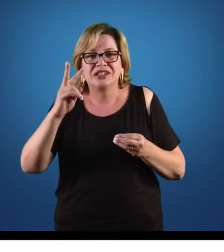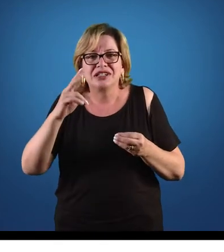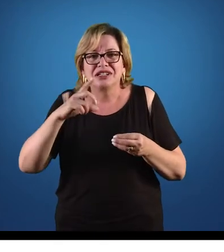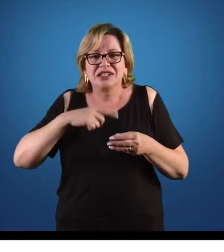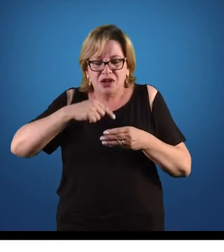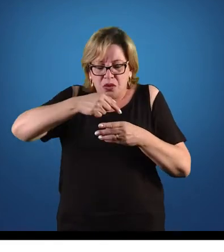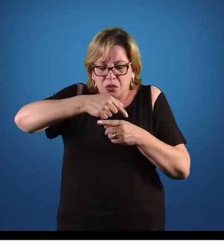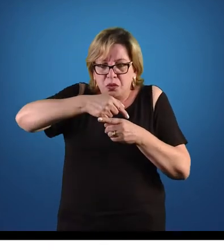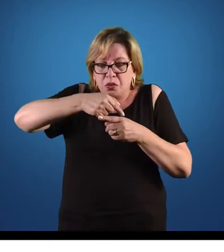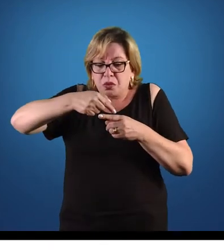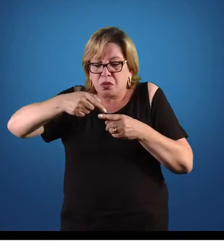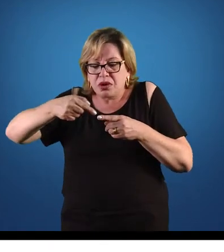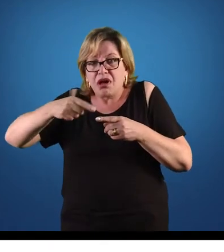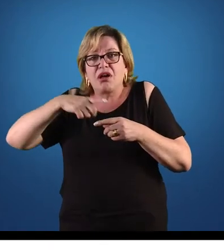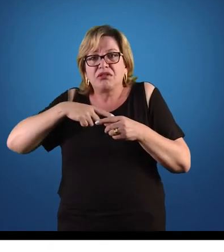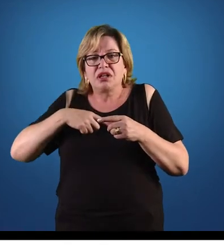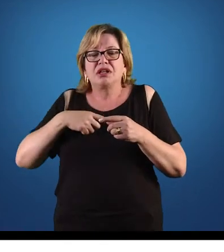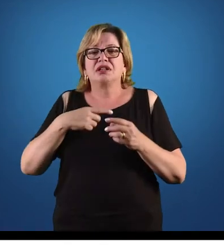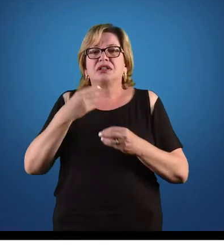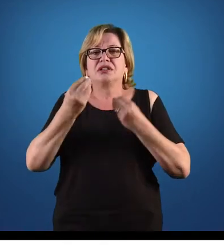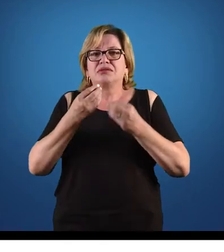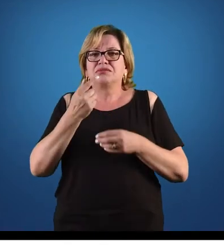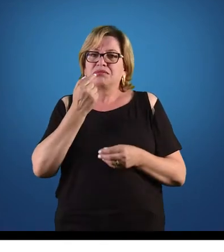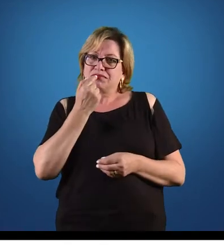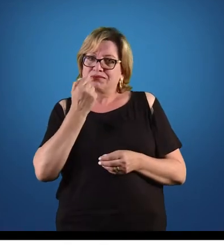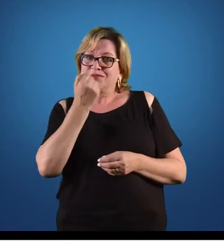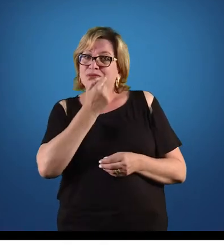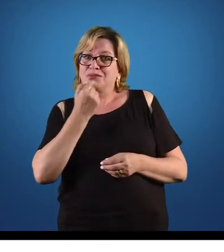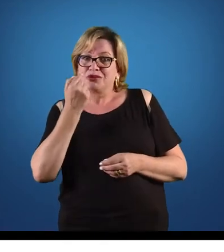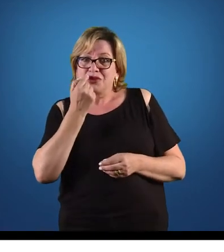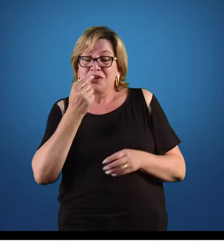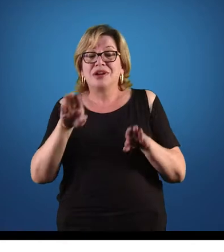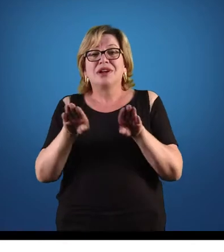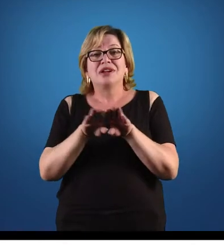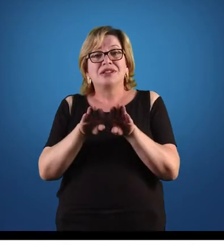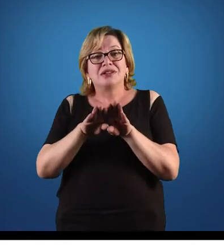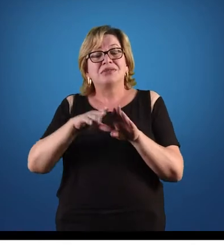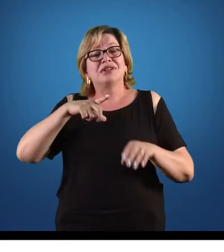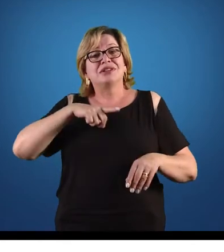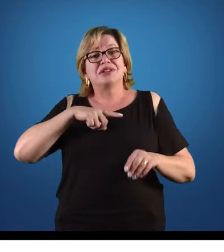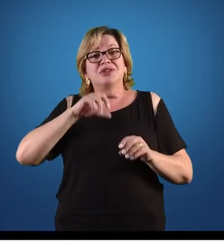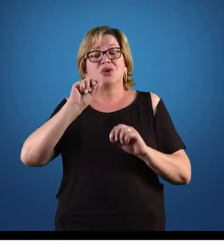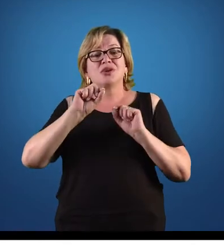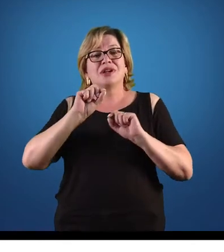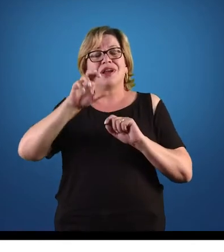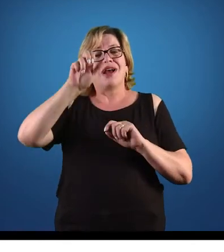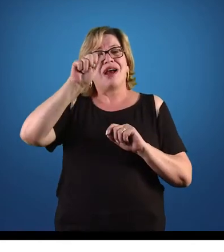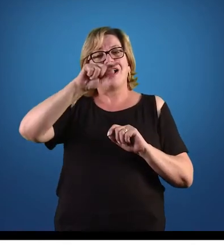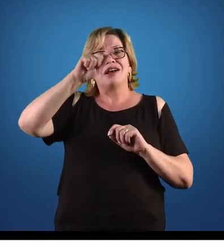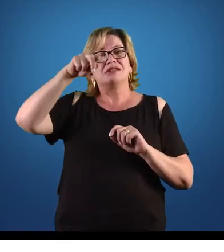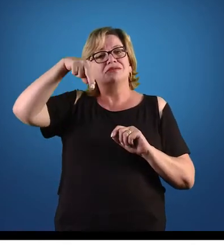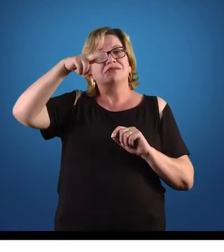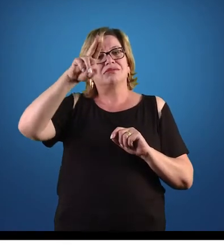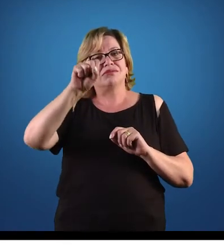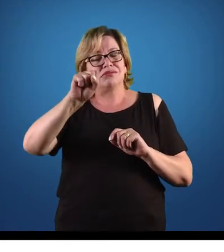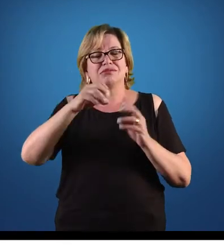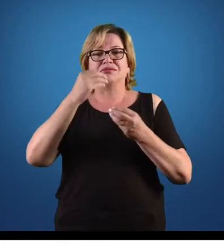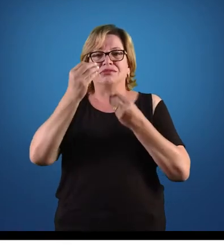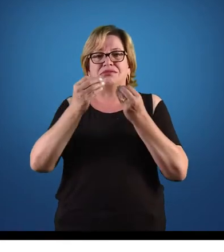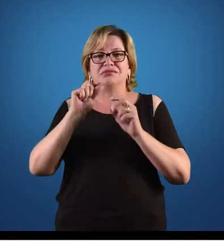tem o trato digestivo completo. Então, ele tem uma boca e ele tem um ânus. Então, o que isso muda na vida de um animal?